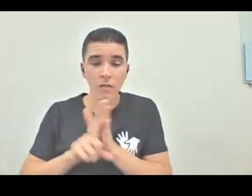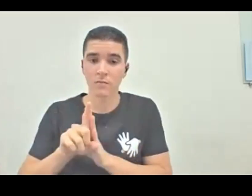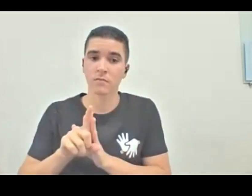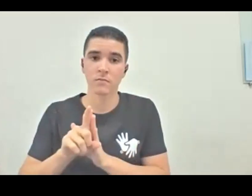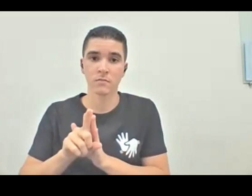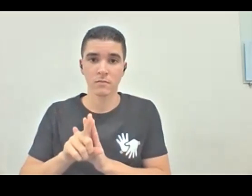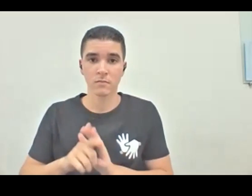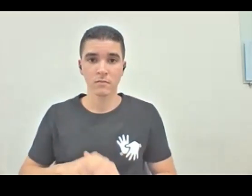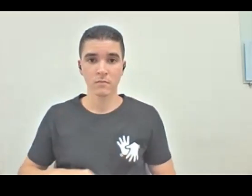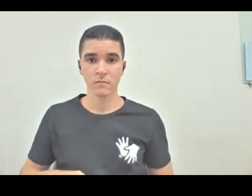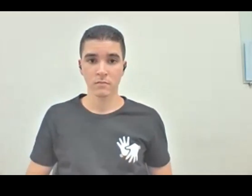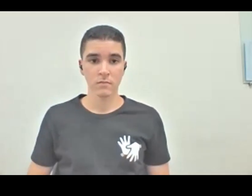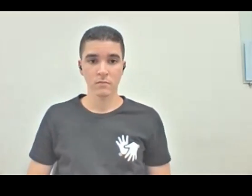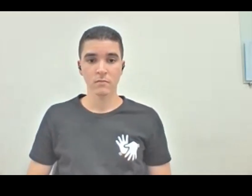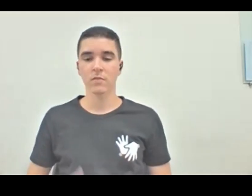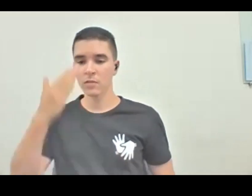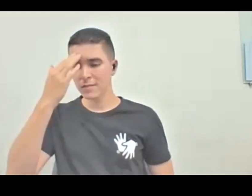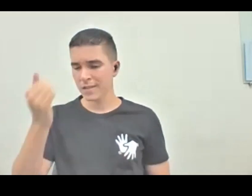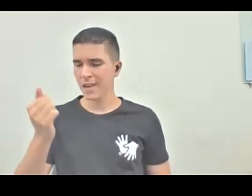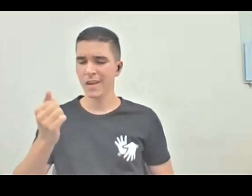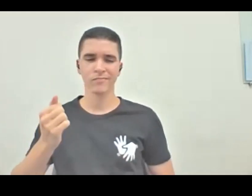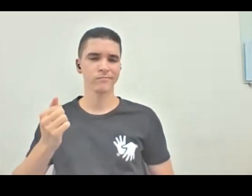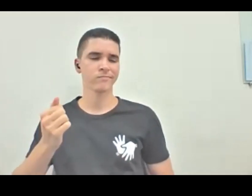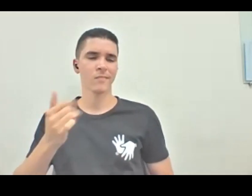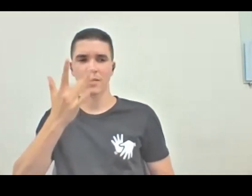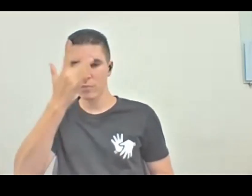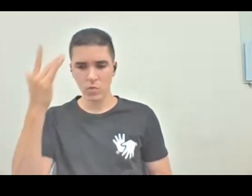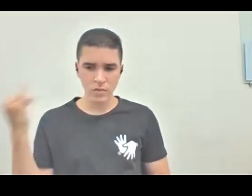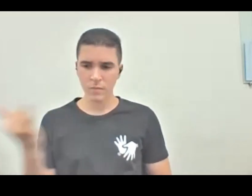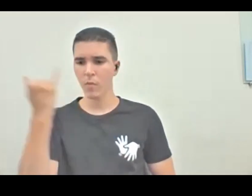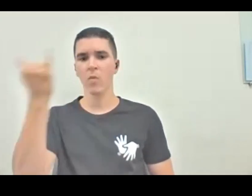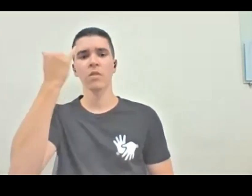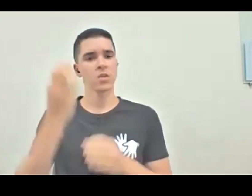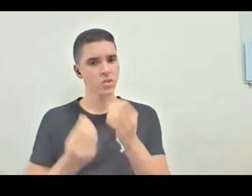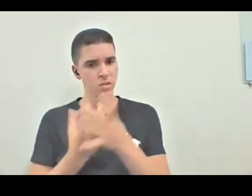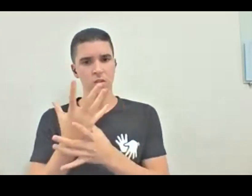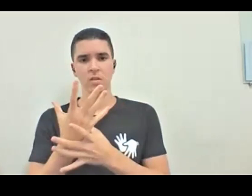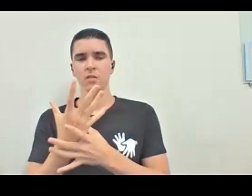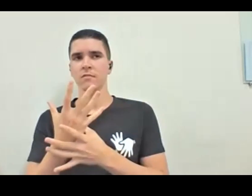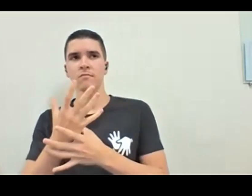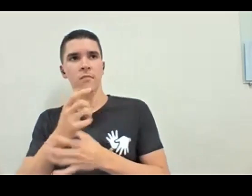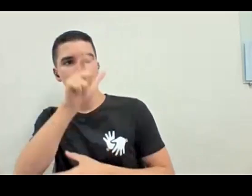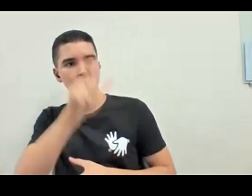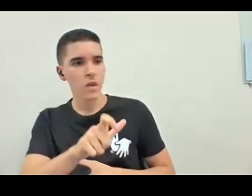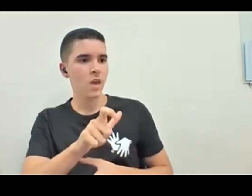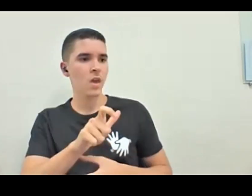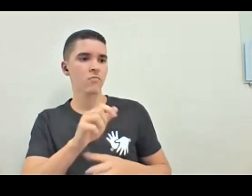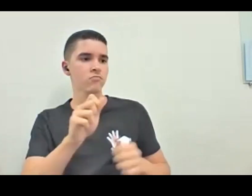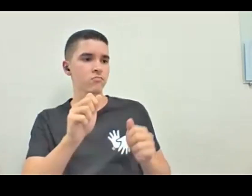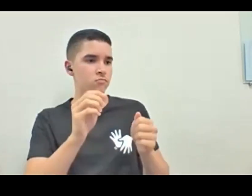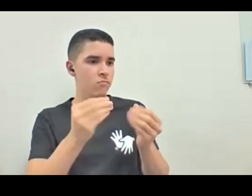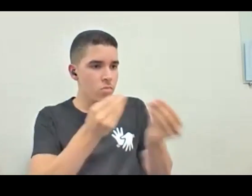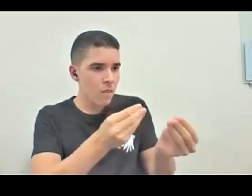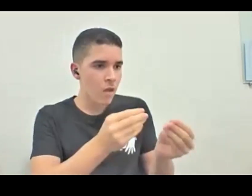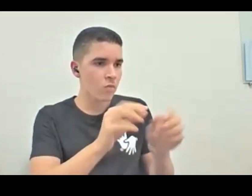tempo, a gente sabe os grandes produtores, os pequenos produtores, quem tem isso em casa, quem deu o curso tal, a gente conhece, todo mundo é muito fácil pra